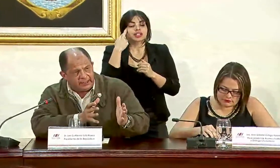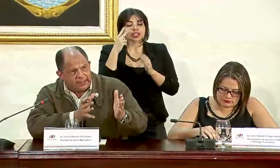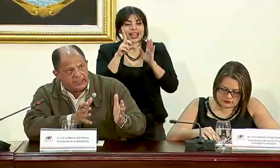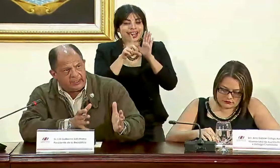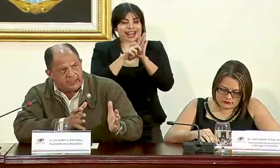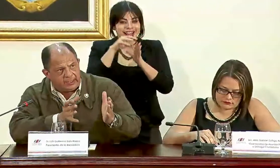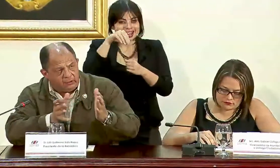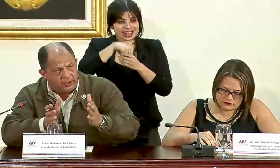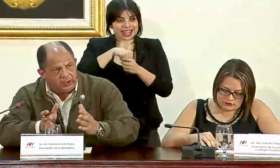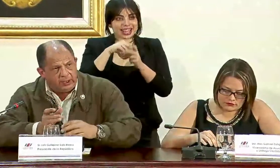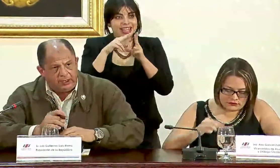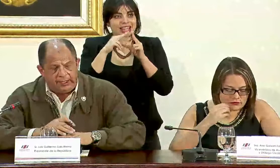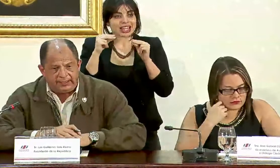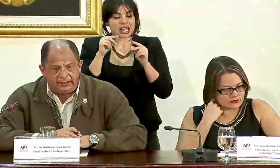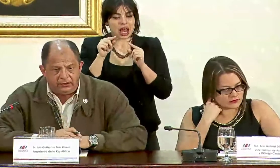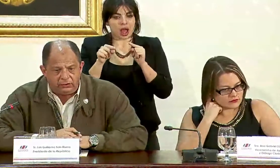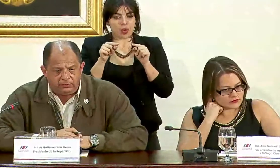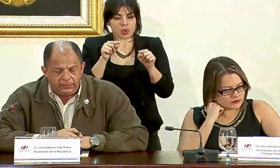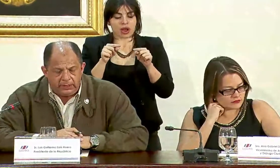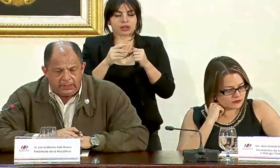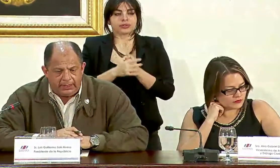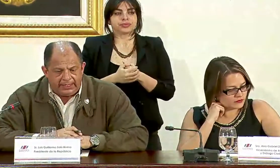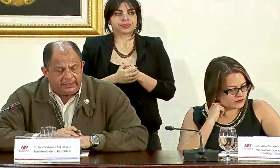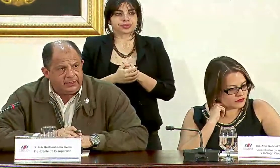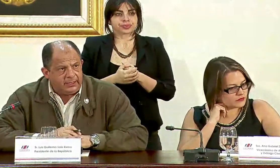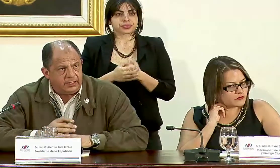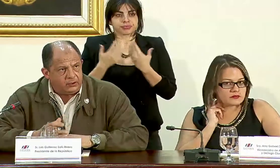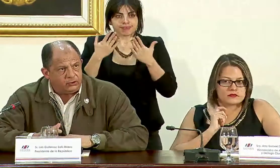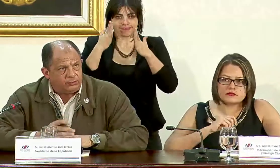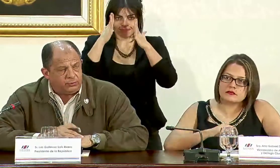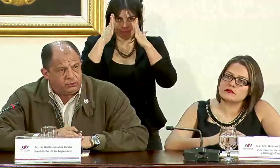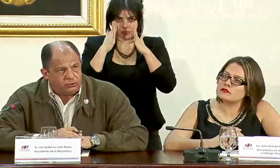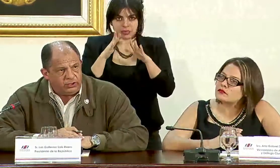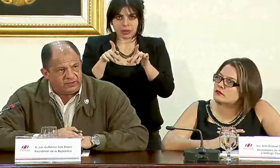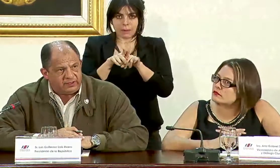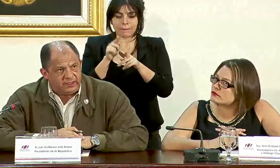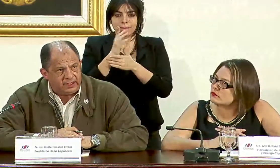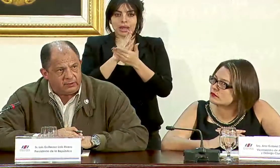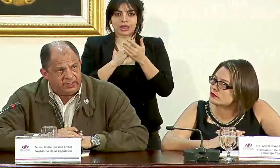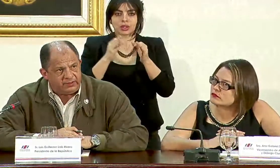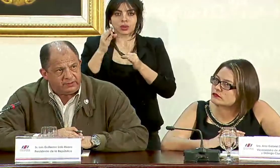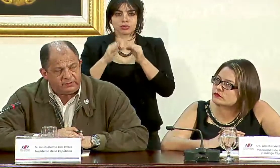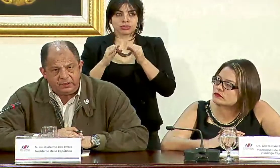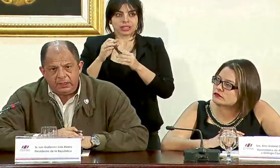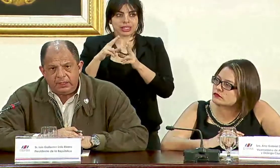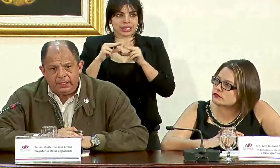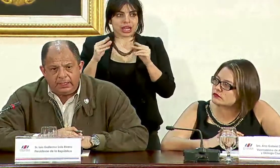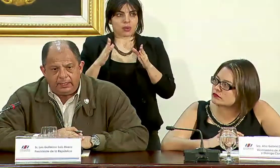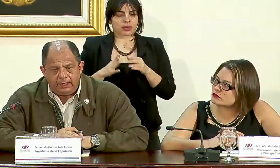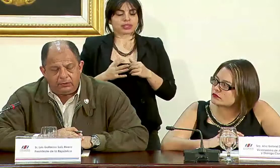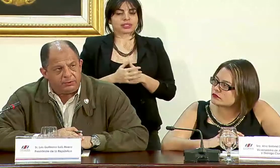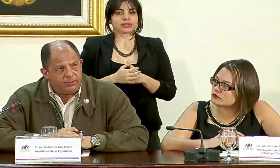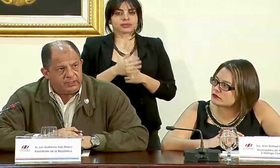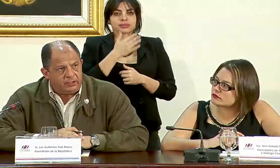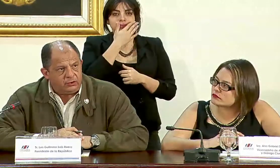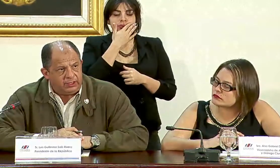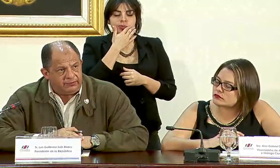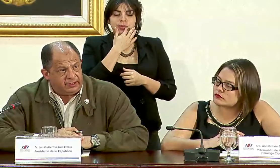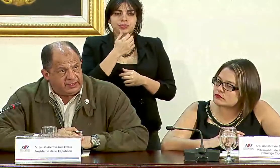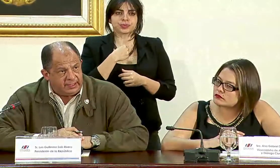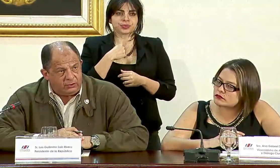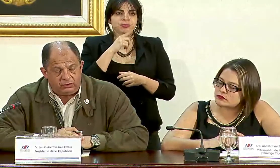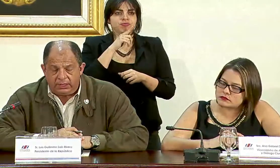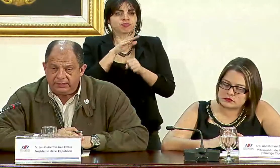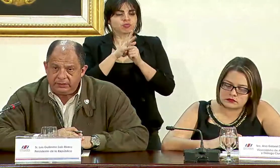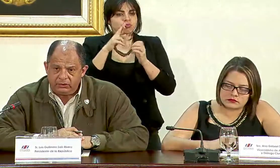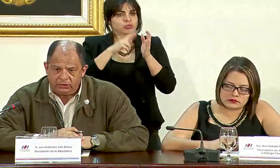interna en Nicaragua que ha sido atendida incluso por juristas nicaragüenses he comprometido y